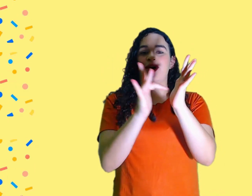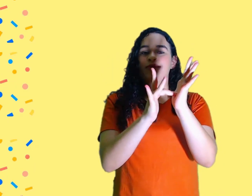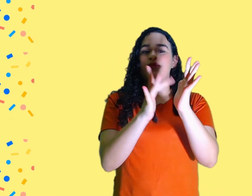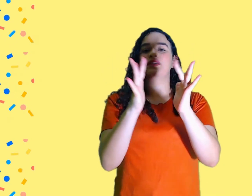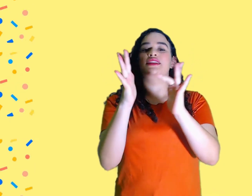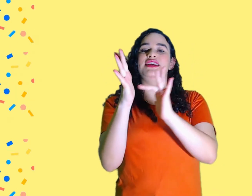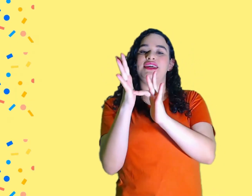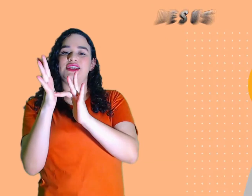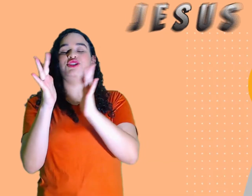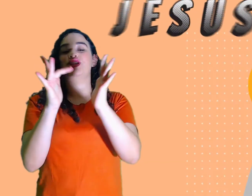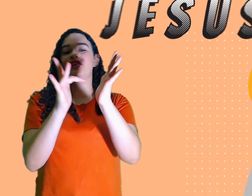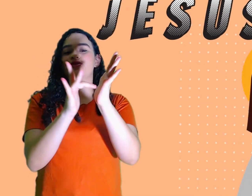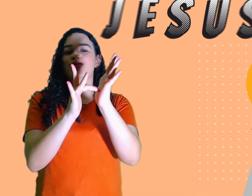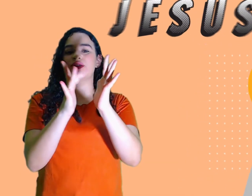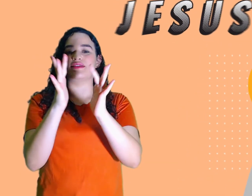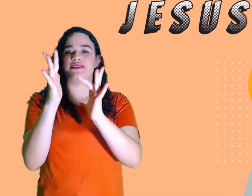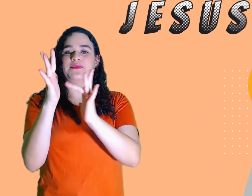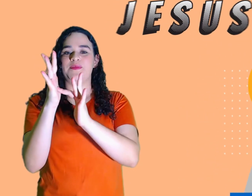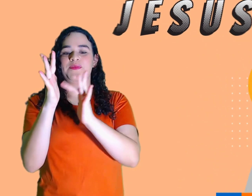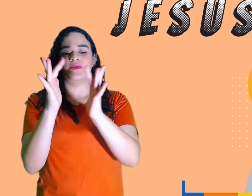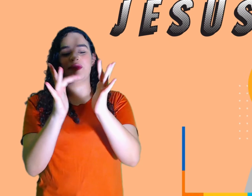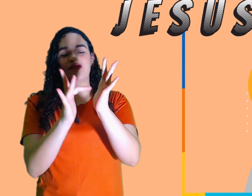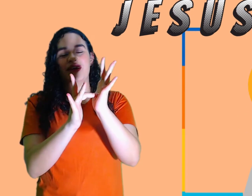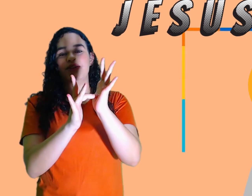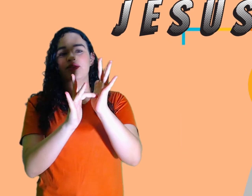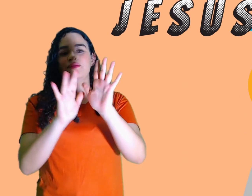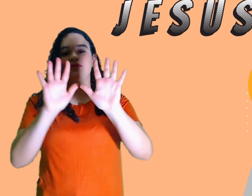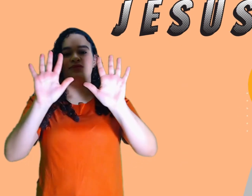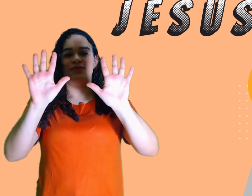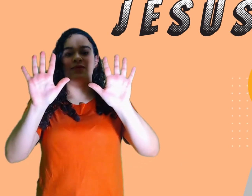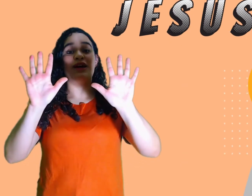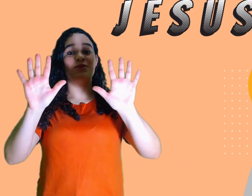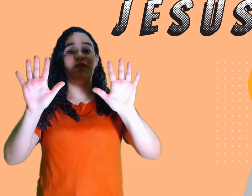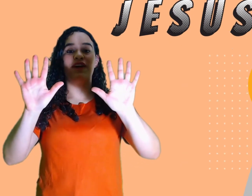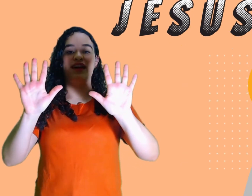de Jesus, tá vendo? Mais uma vez.